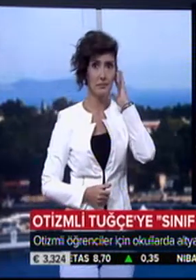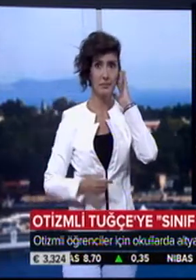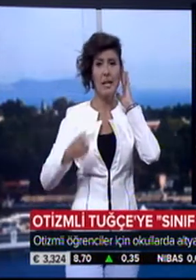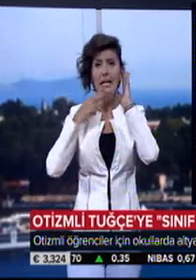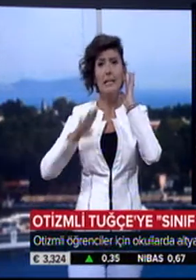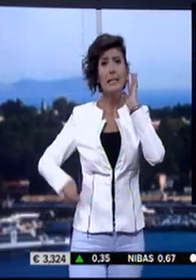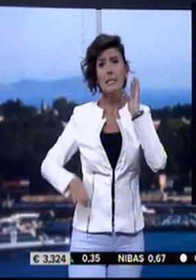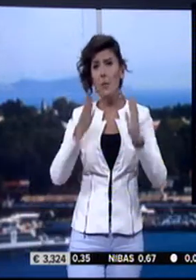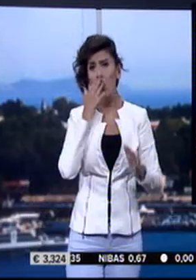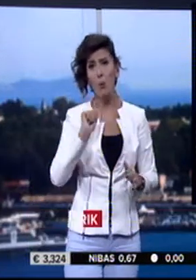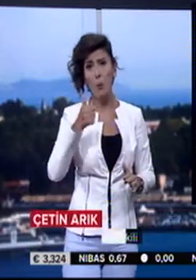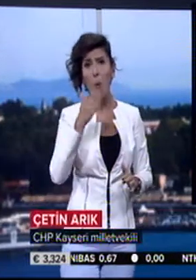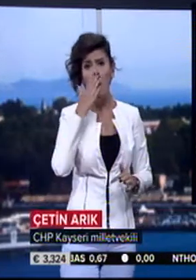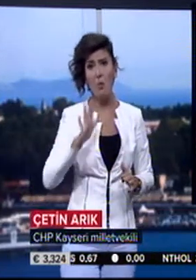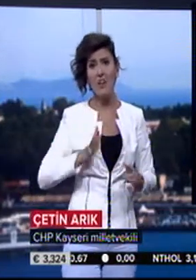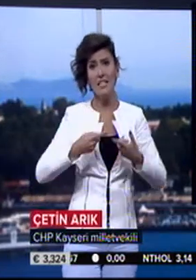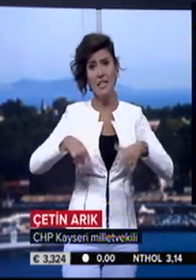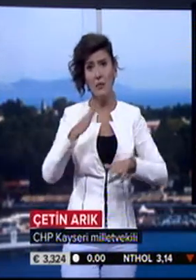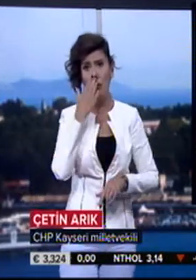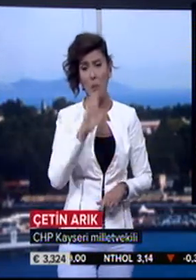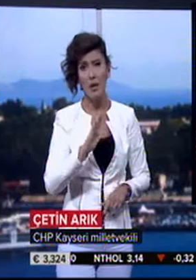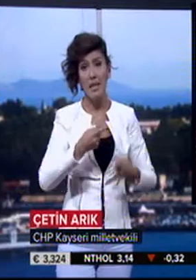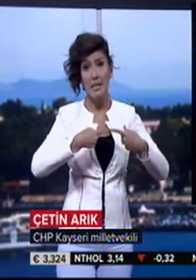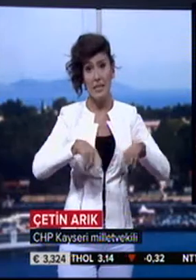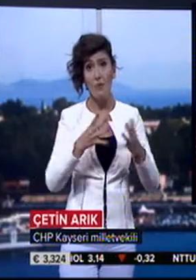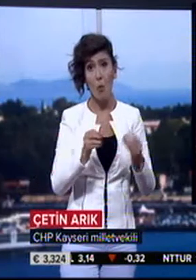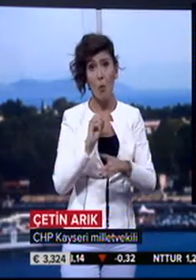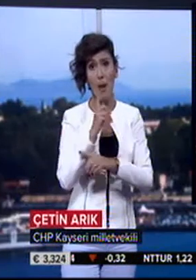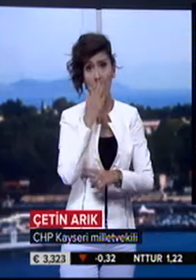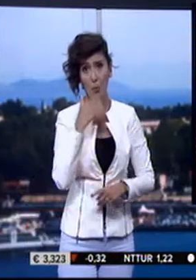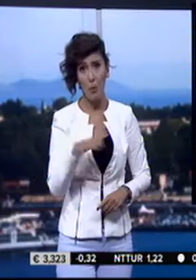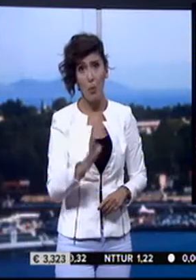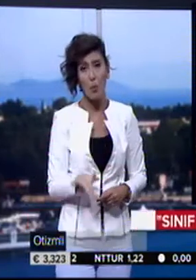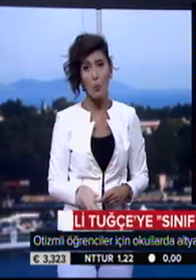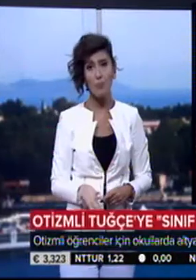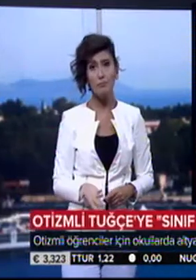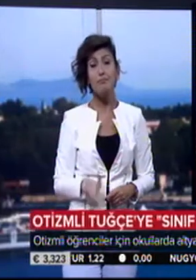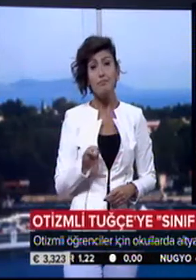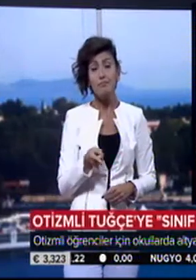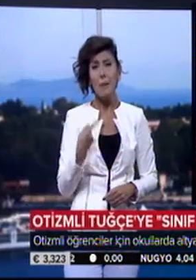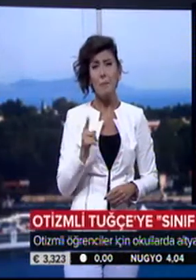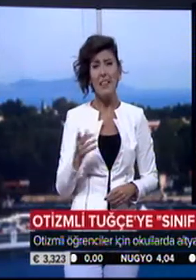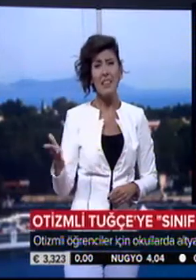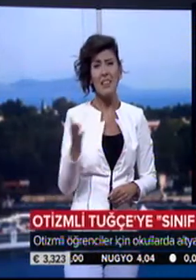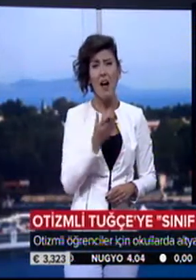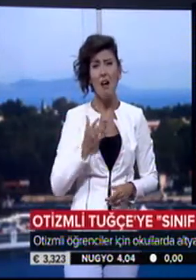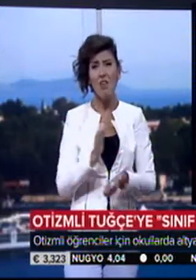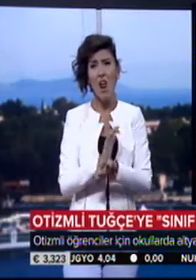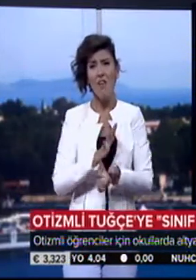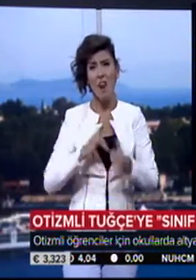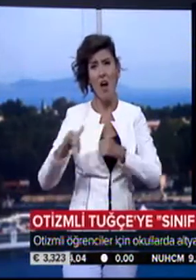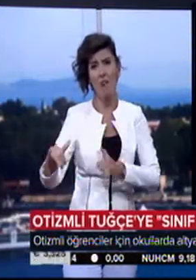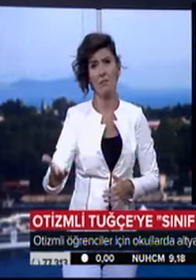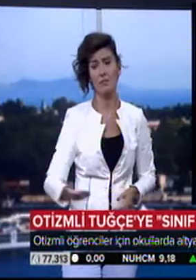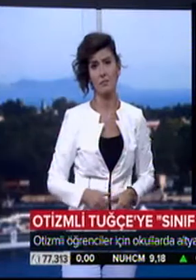Kızımın okulu yok. Okulu var, sınıfı yok. Sınıf olsa öğretmeni yok. Ve bu durumda olan binlerce aile